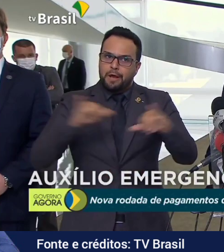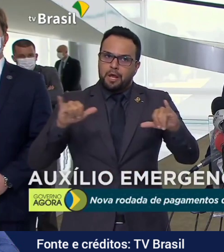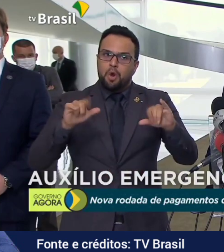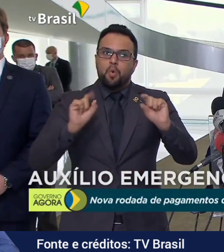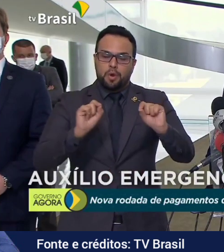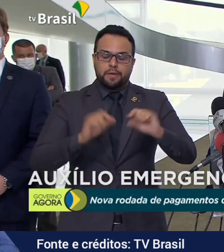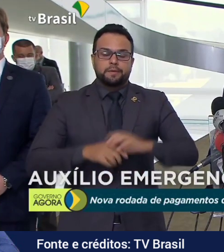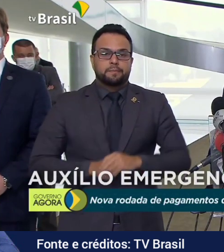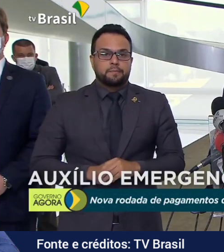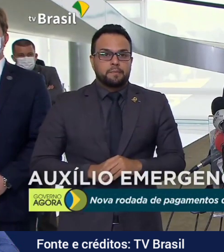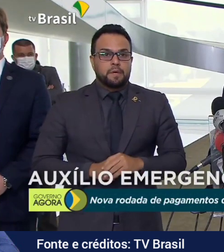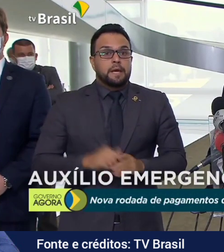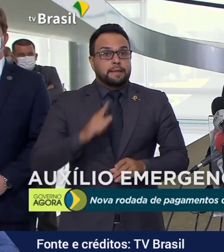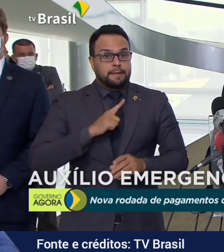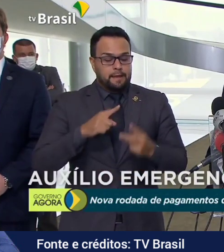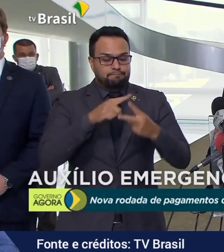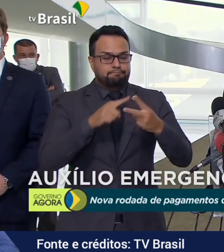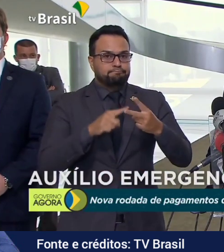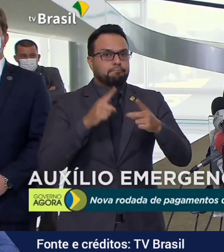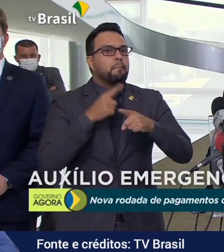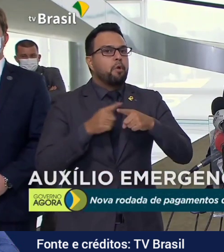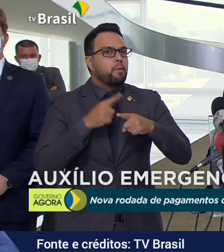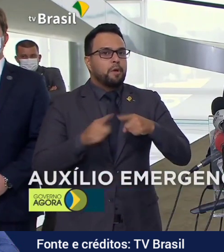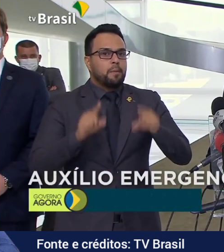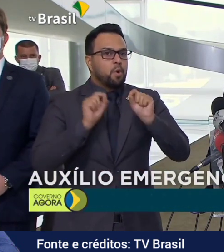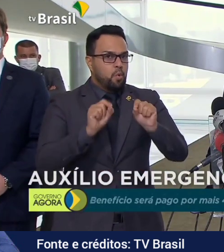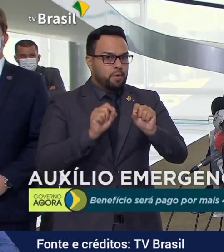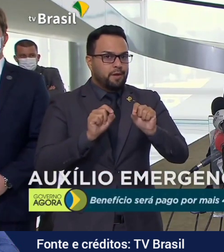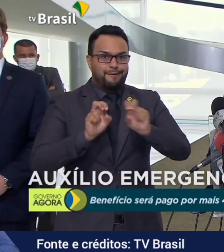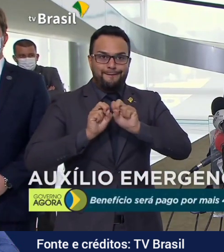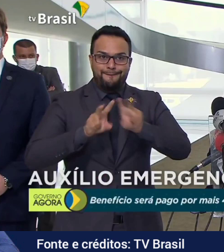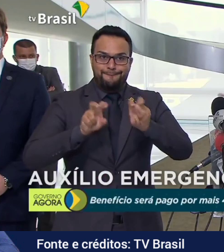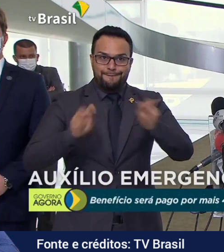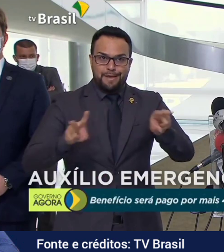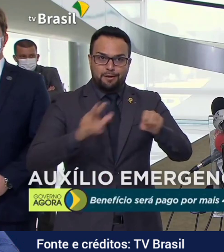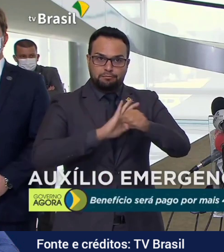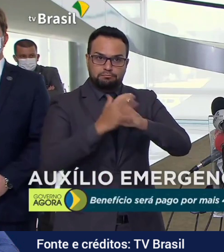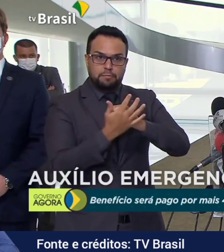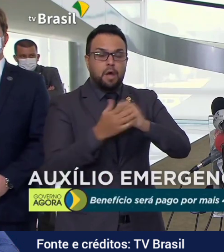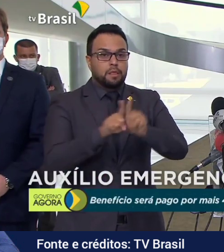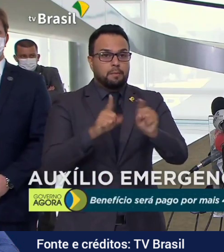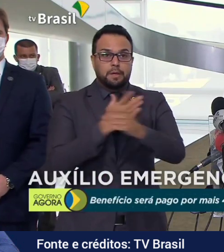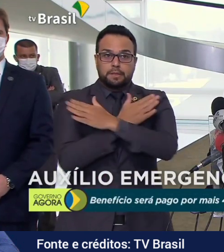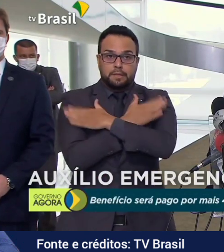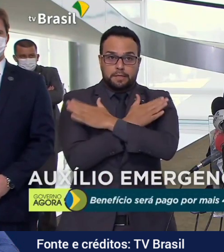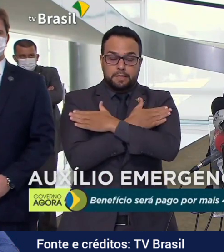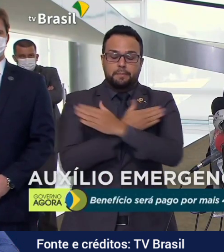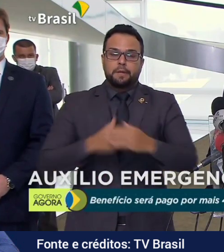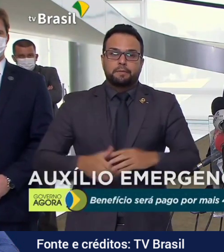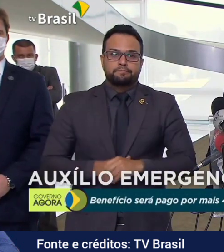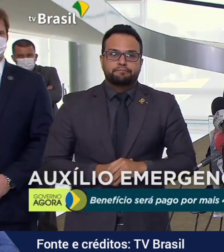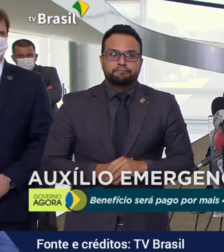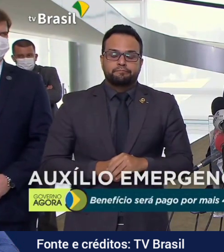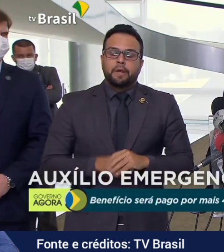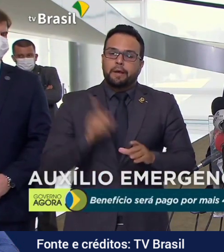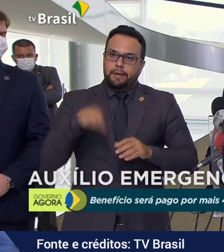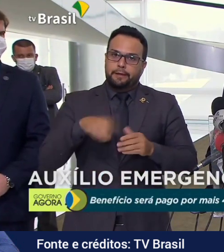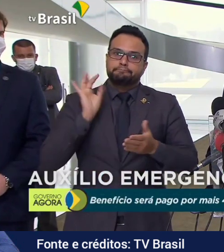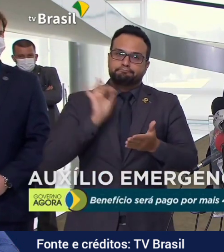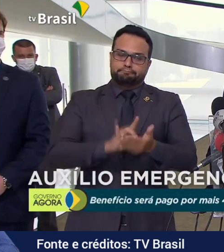tínhamos e temos dois inimigos, o vírus e o desemprego. É uma realidade.